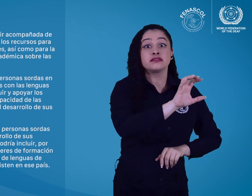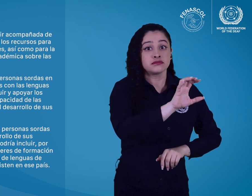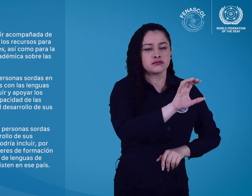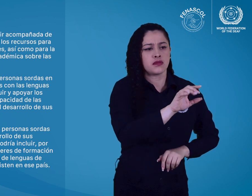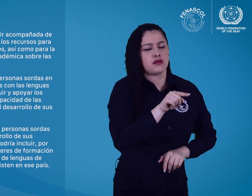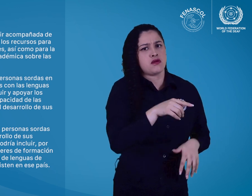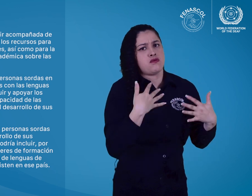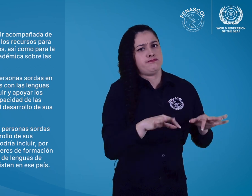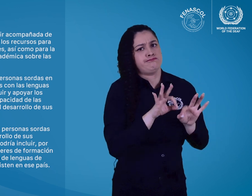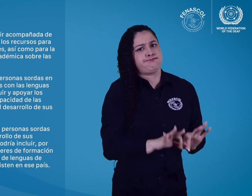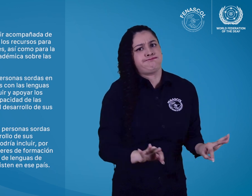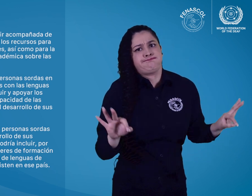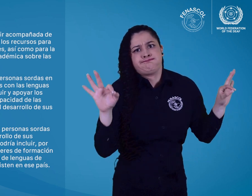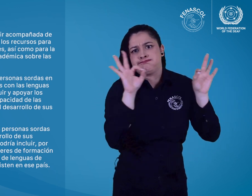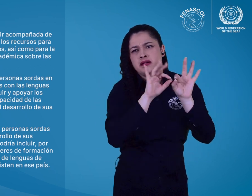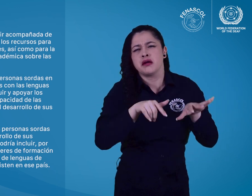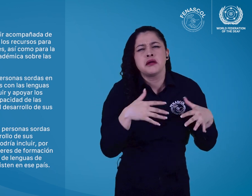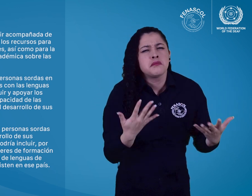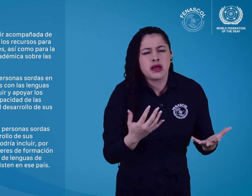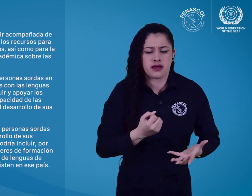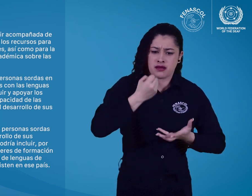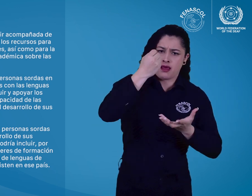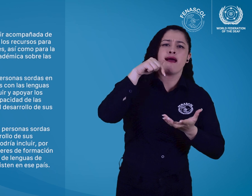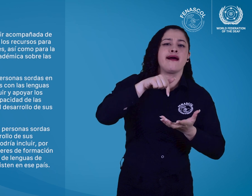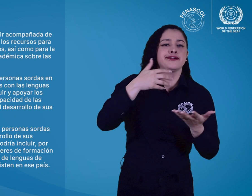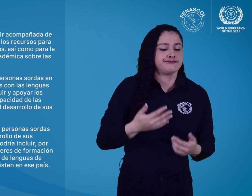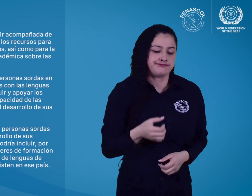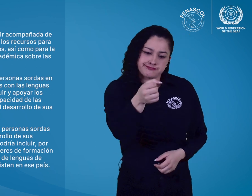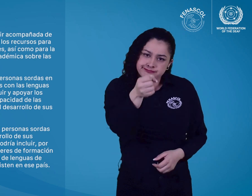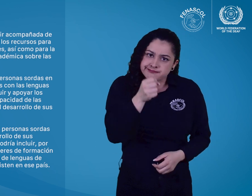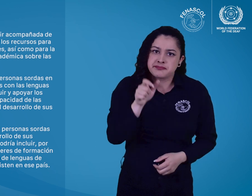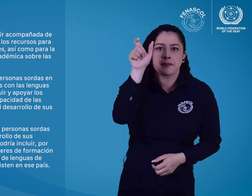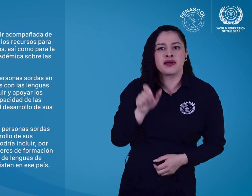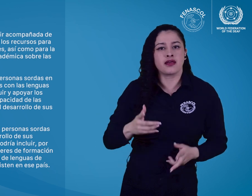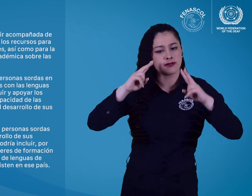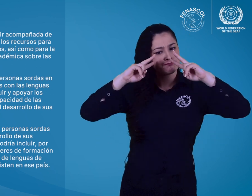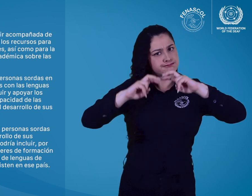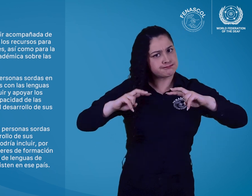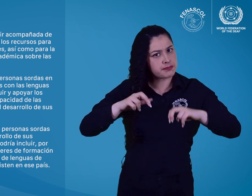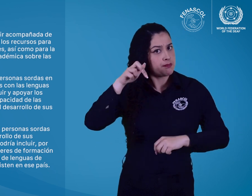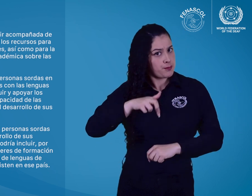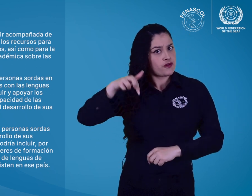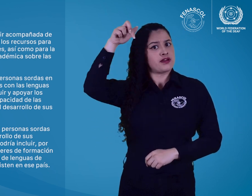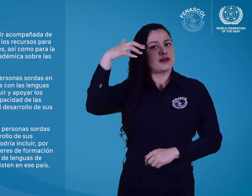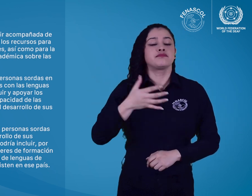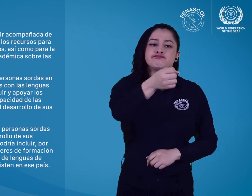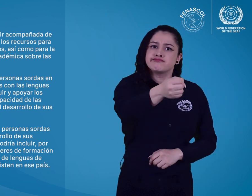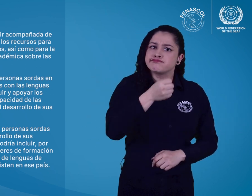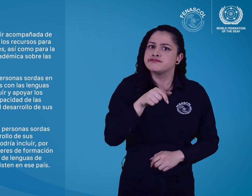de un aumento en la enseñanza y los recursos para las lenguas de señas nacionales, así como para